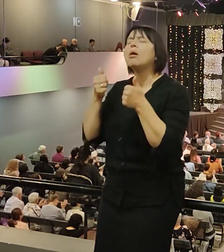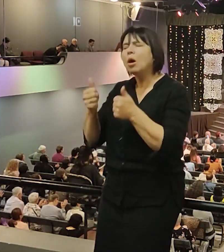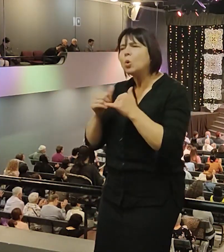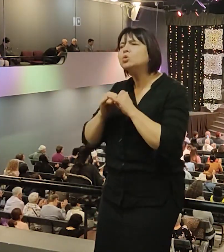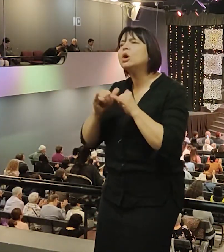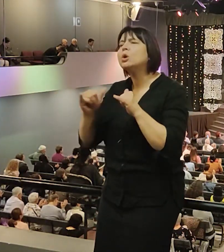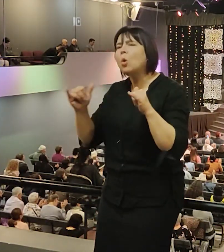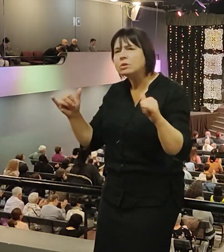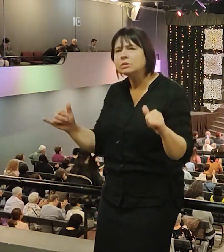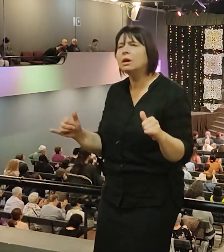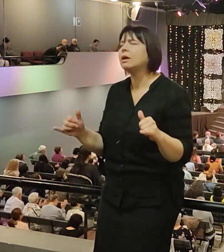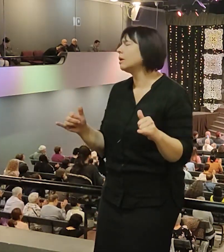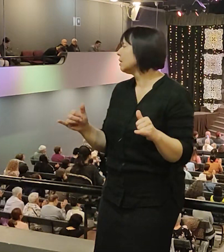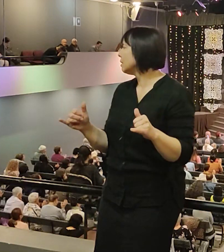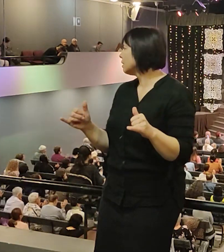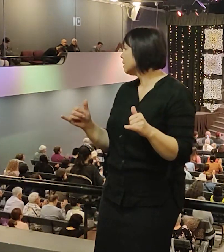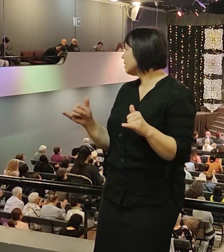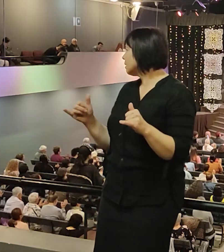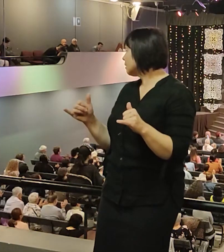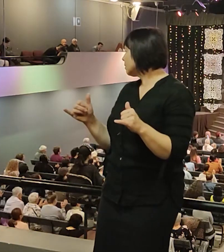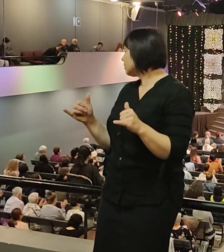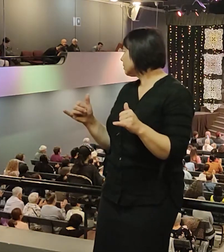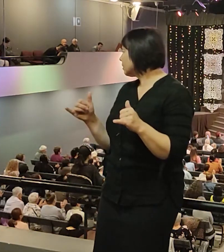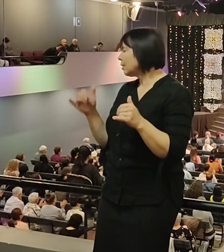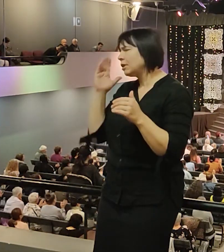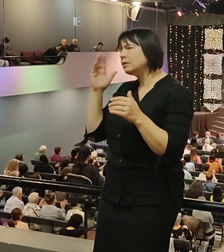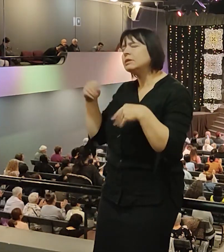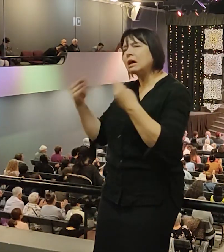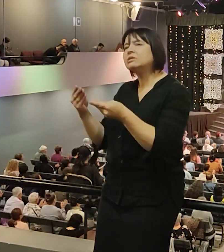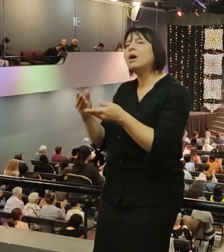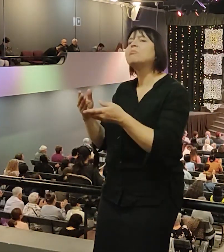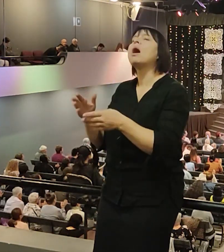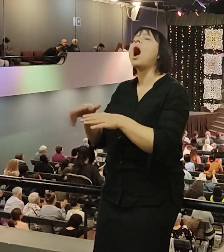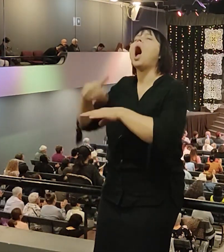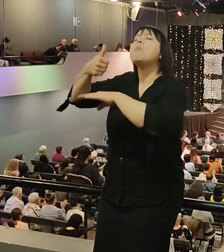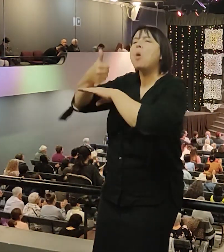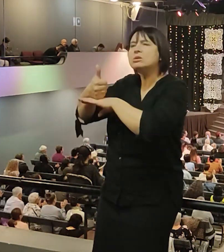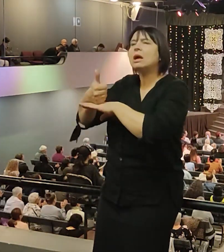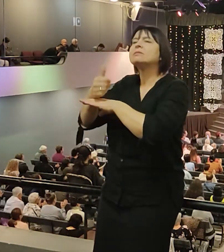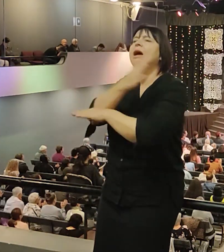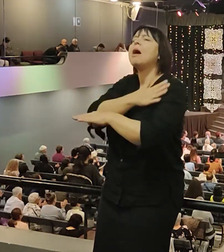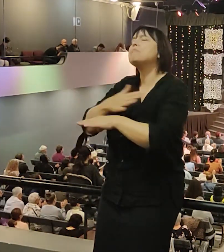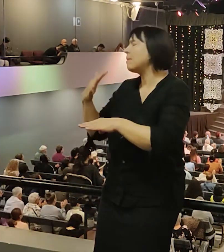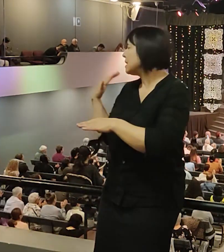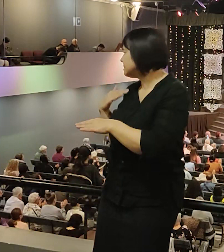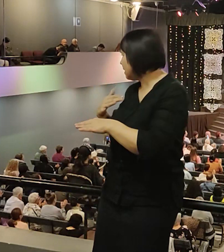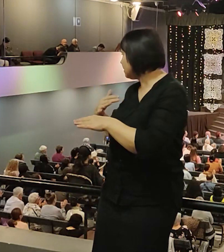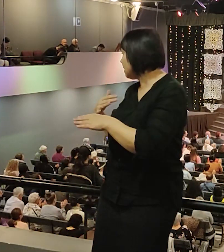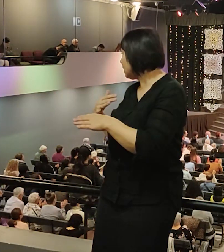сами благословлены через вас в служении. Отец Небесный, апостольское помазание. Благоставляю их, Отец Небесный.